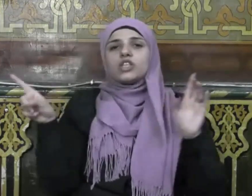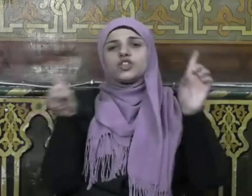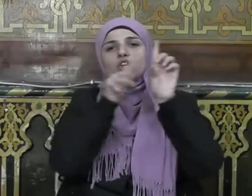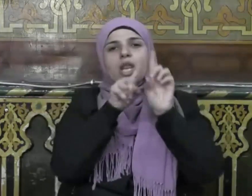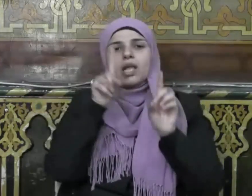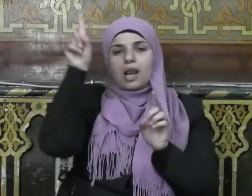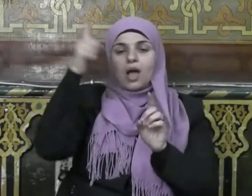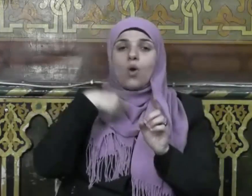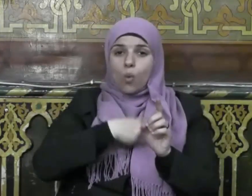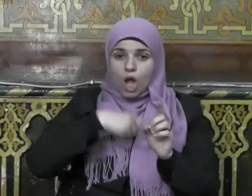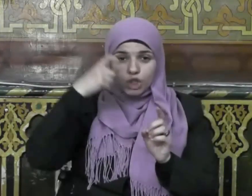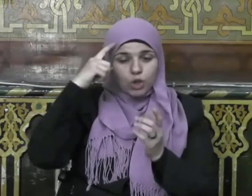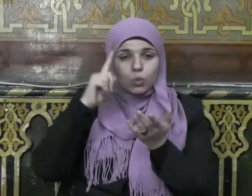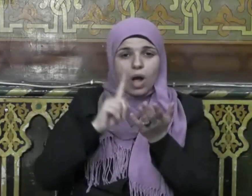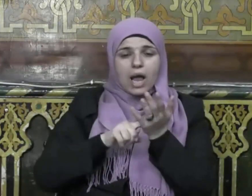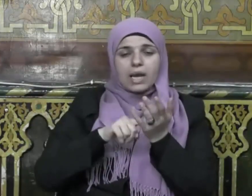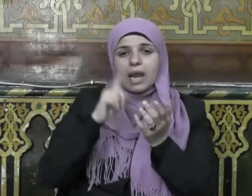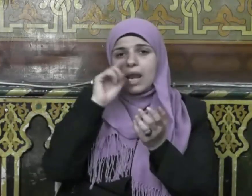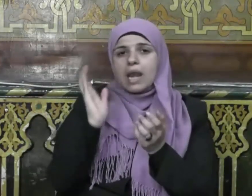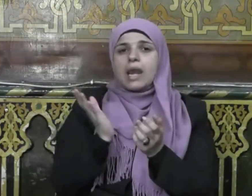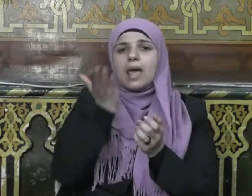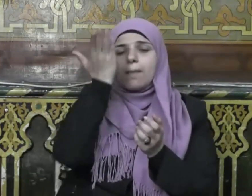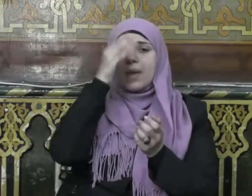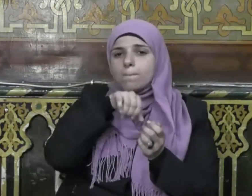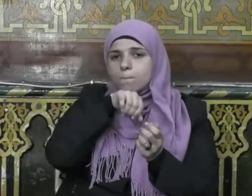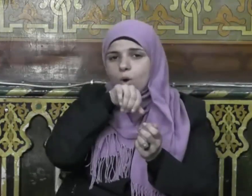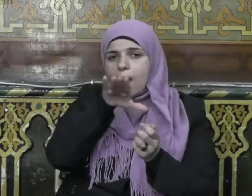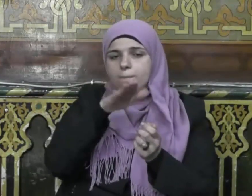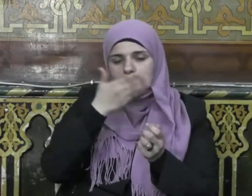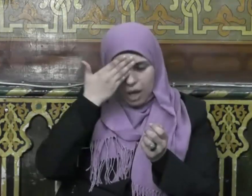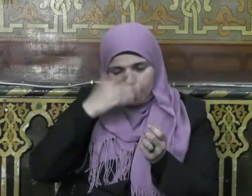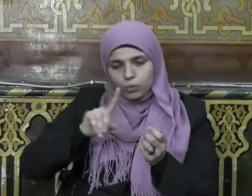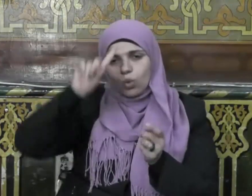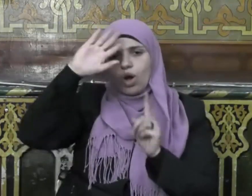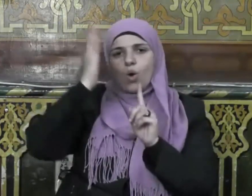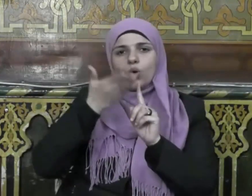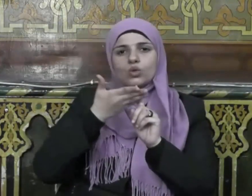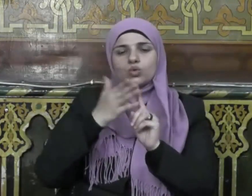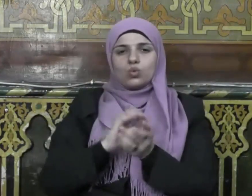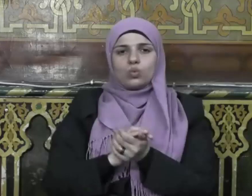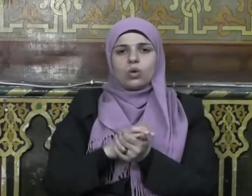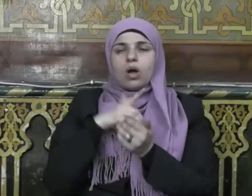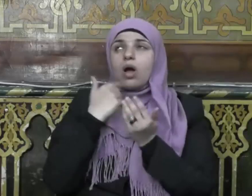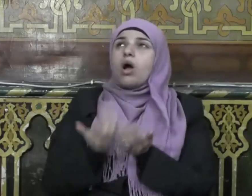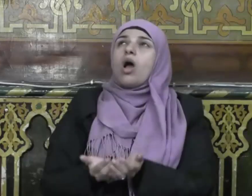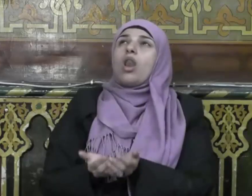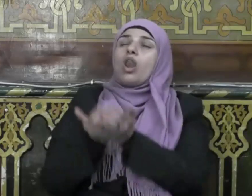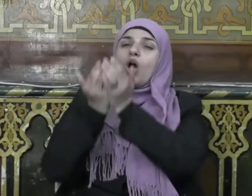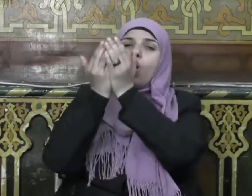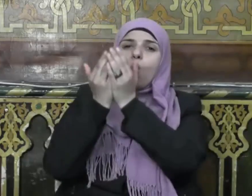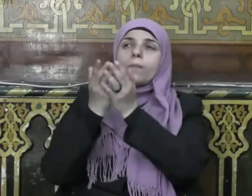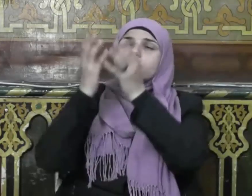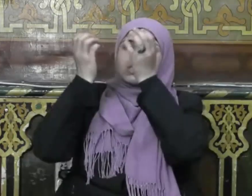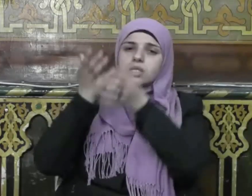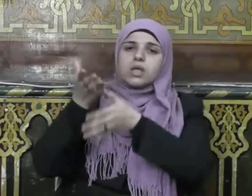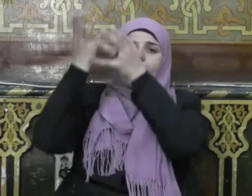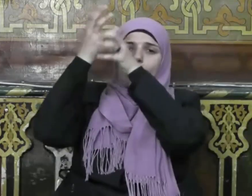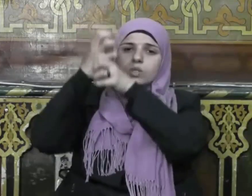وأشهد أن سيدنا ونبينا محمد عبده ورسوله اللهم صلي وسلم